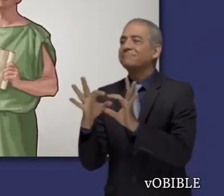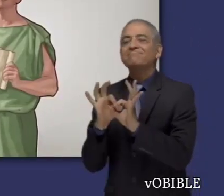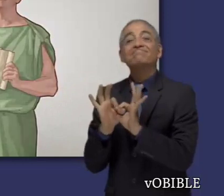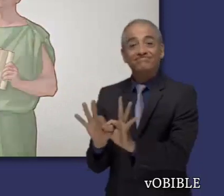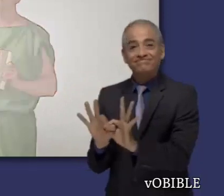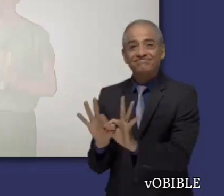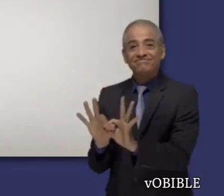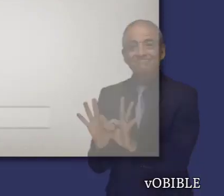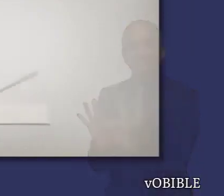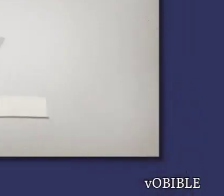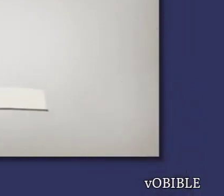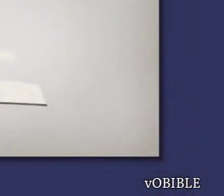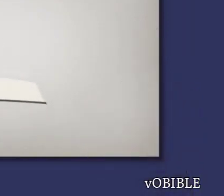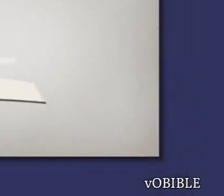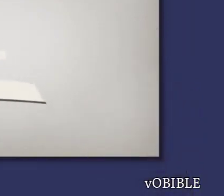le pide.